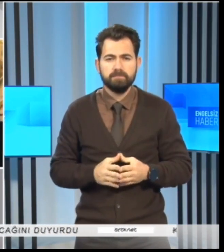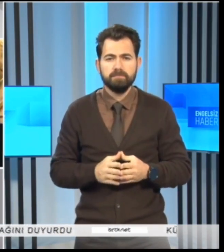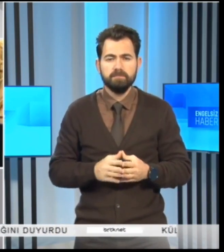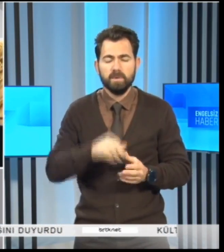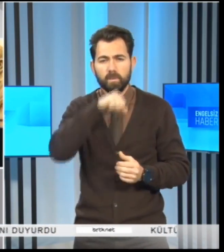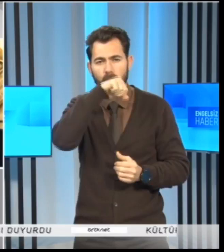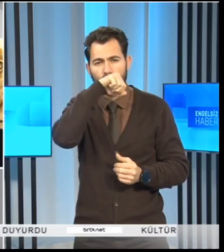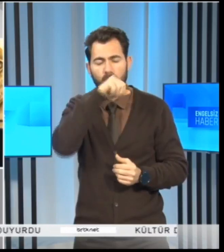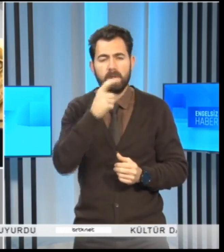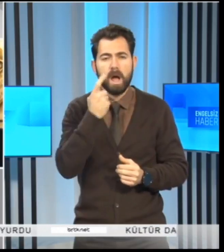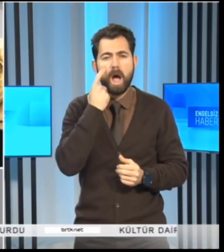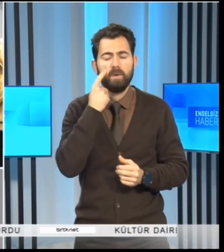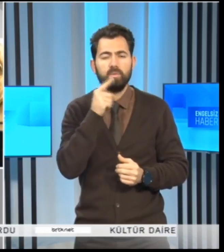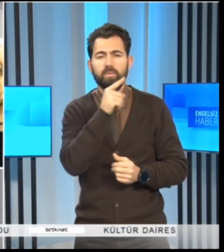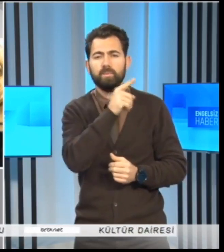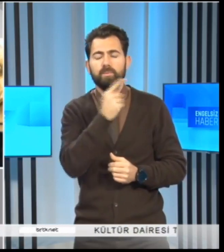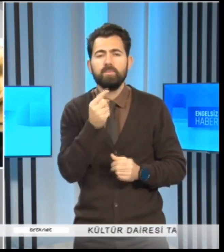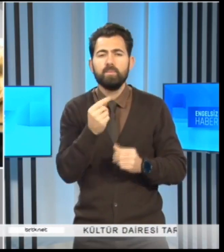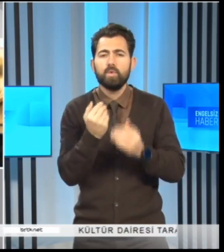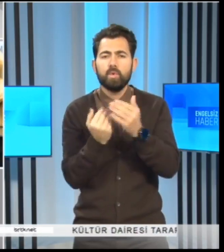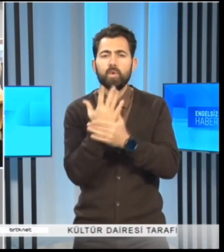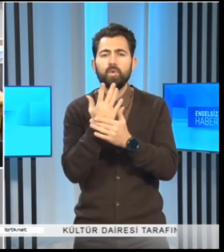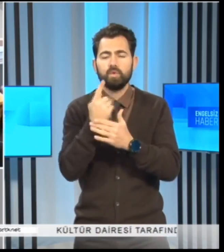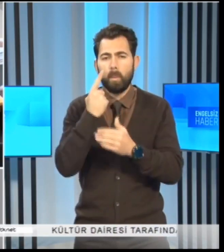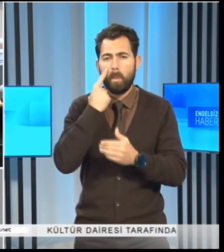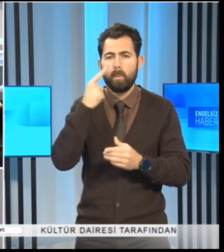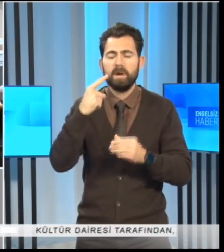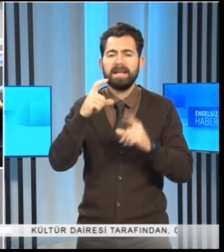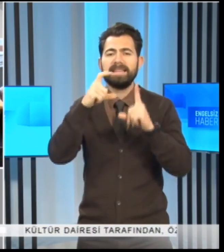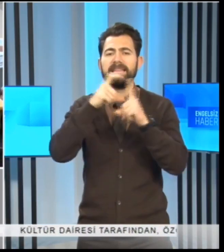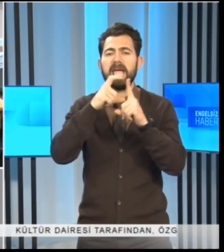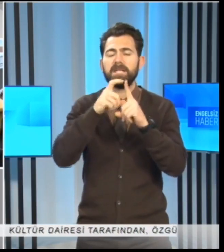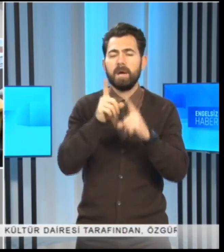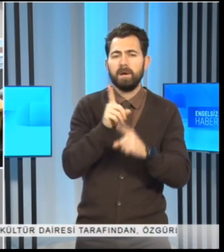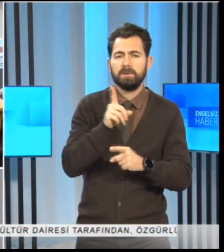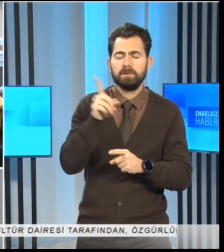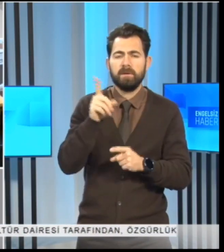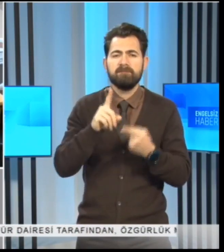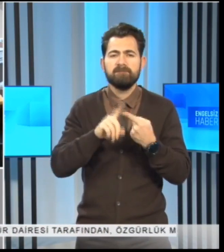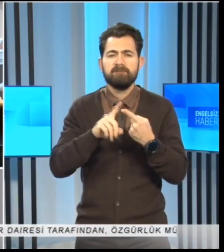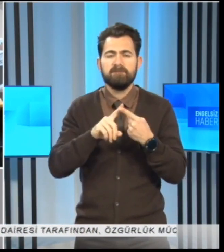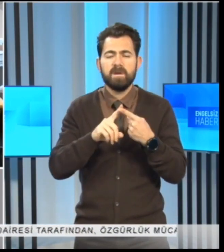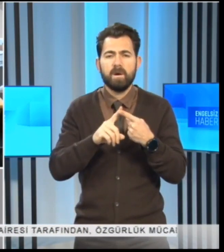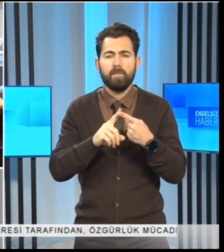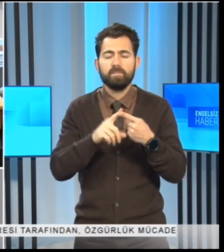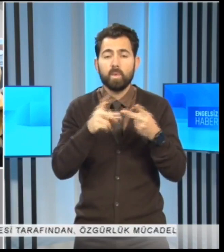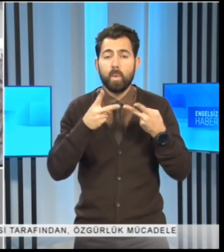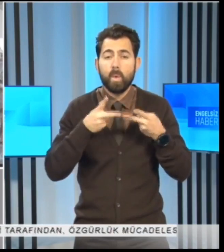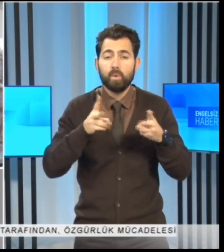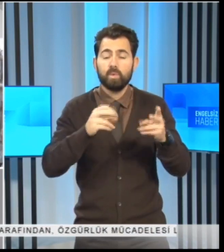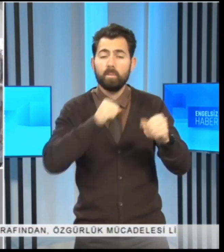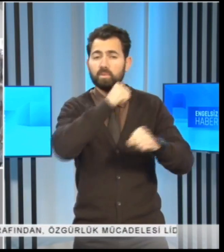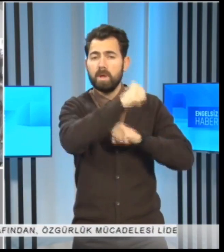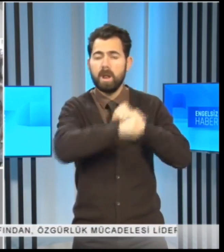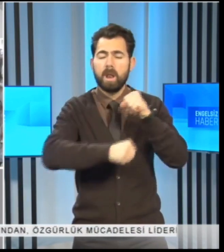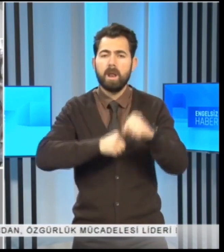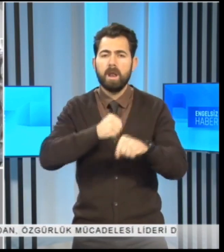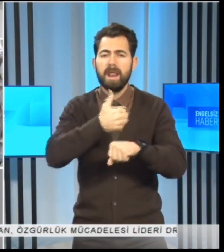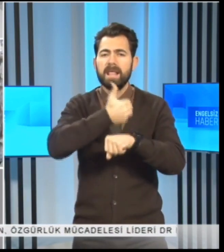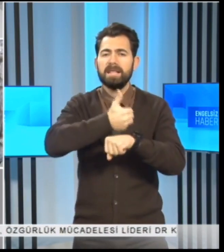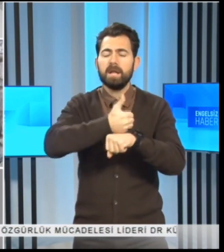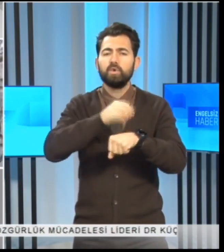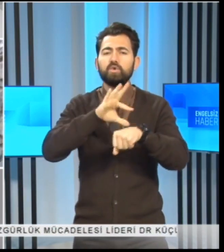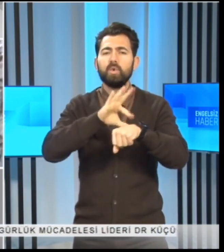Ulu Önder Atatürk, kurucu Cumhurbaşkanı Denktaş ve özgürlük mücadelesi lideri